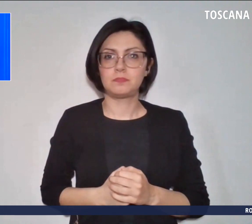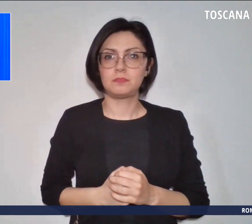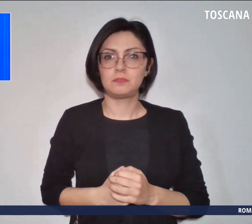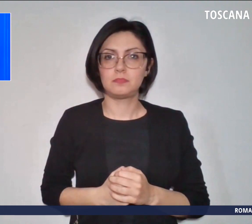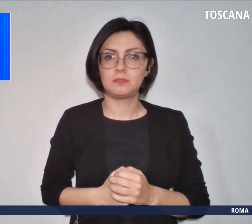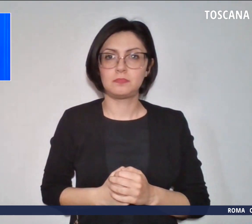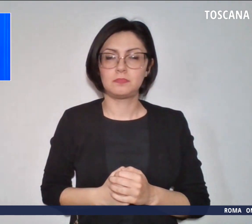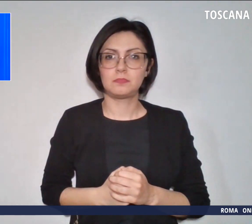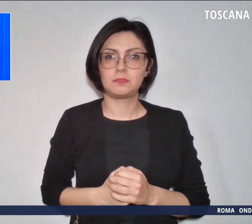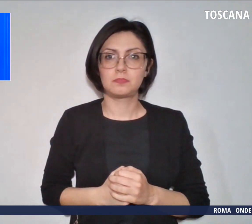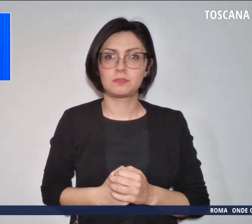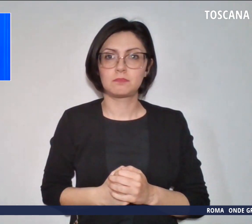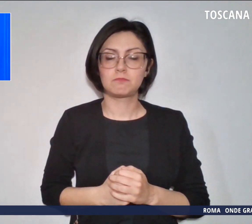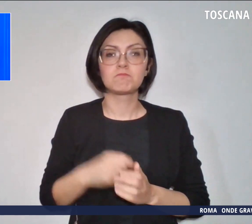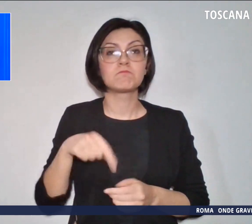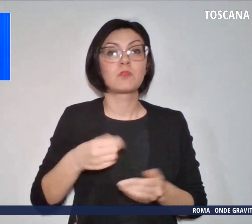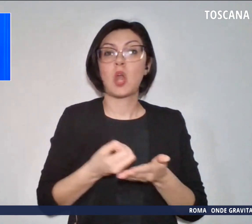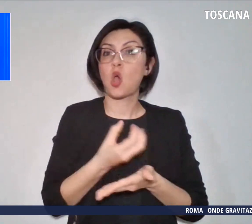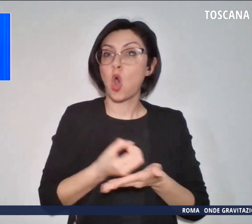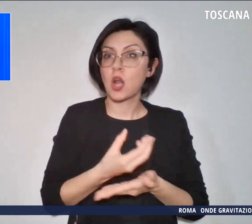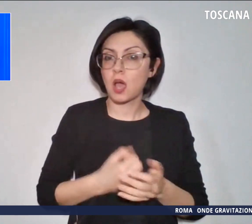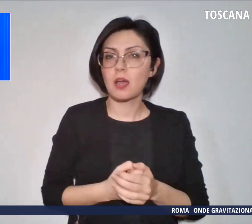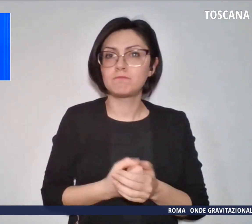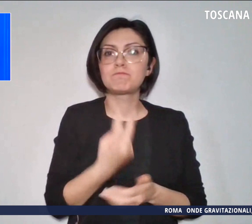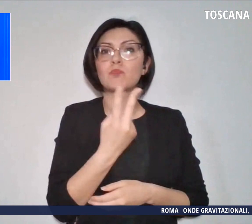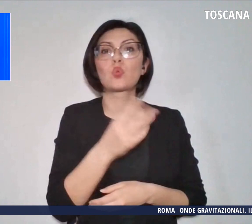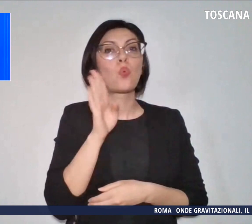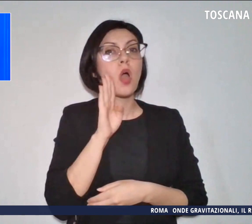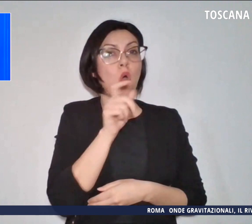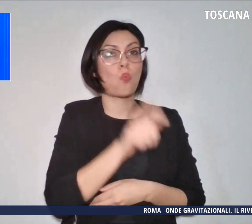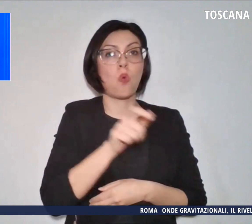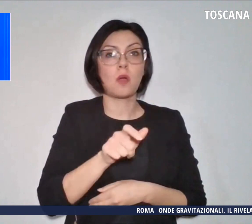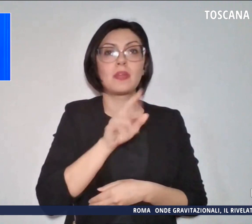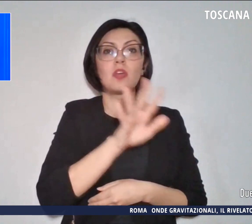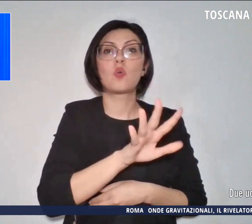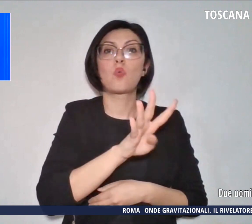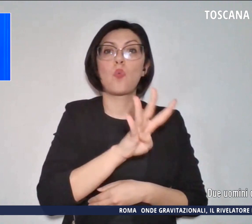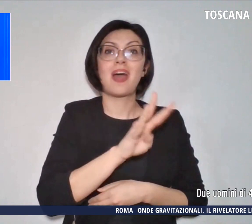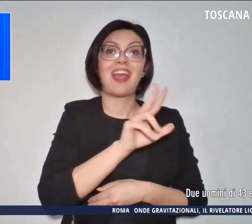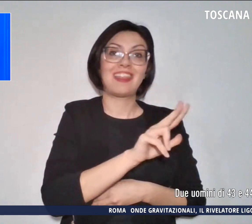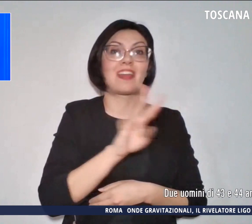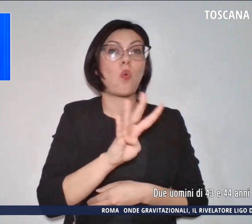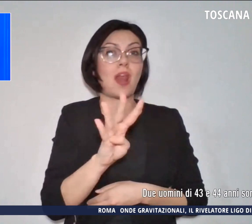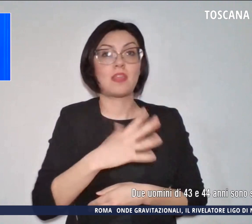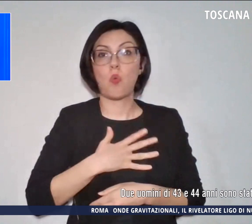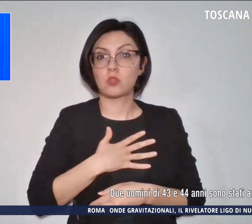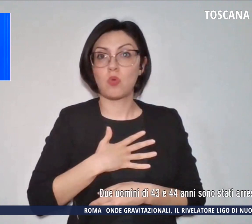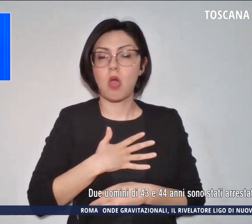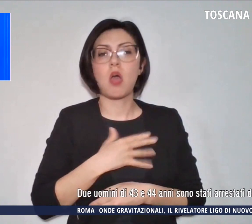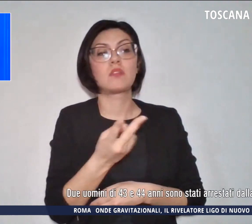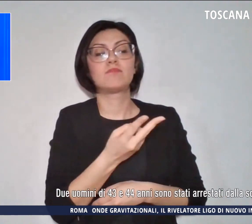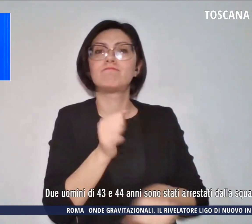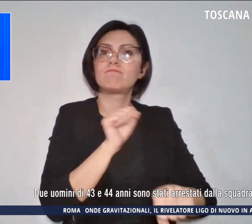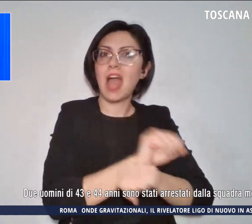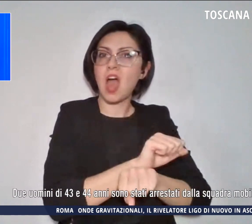Andiamo alla cronaca. Due uomini di 43 e 44 anni sono stati arrestati dalla squadra